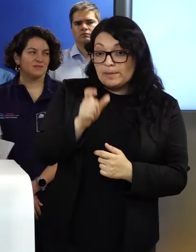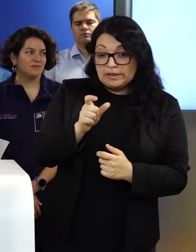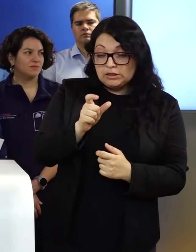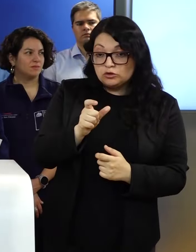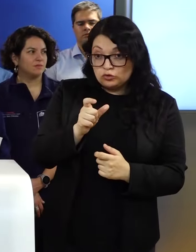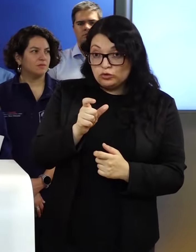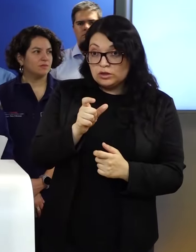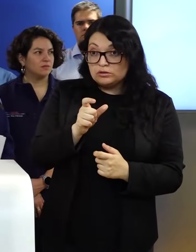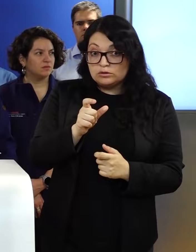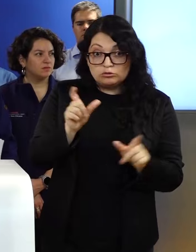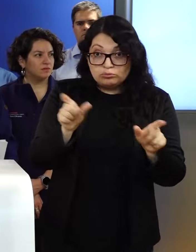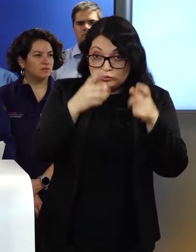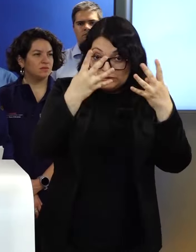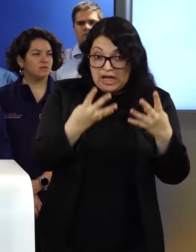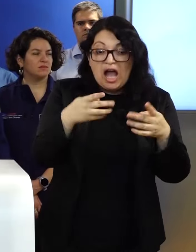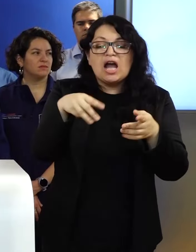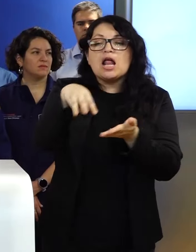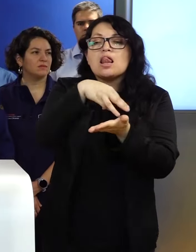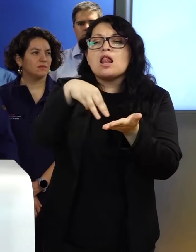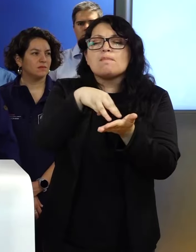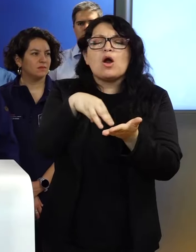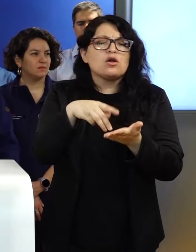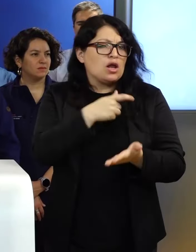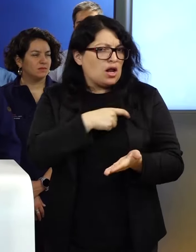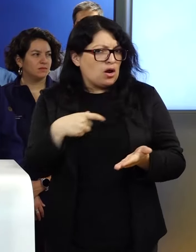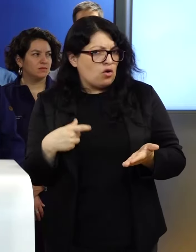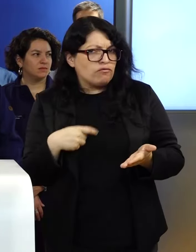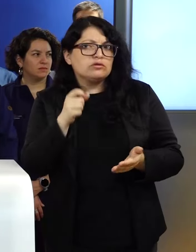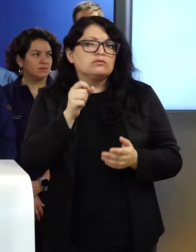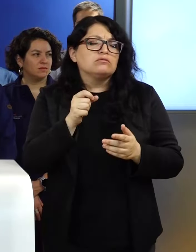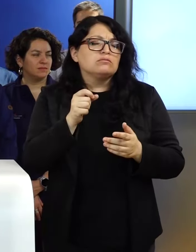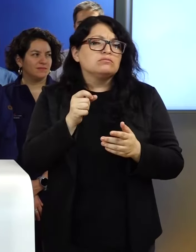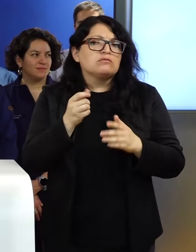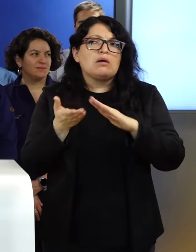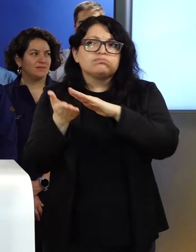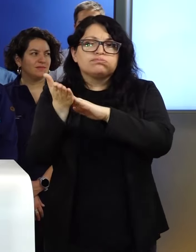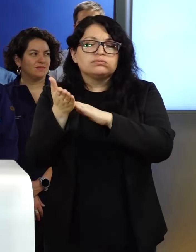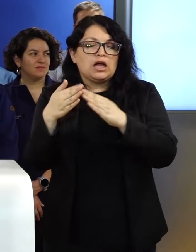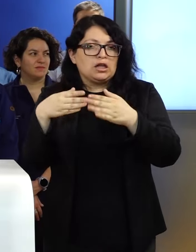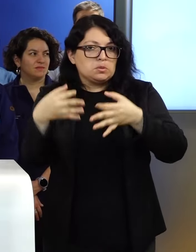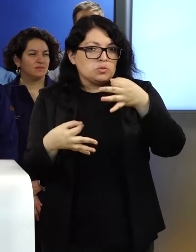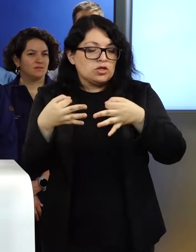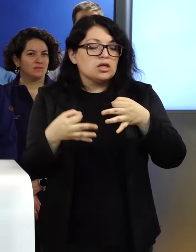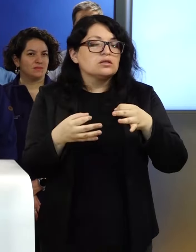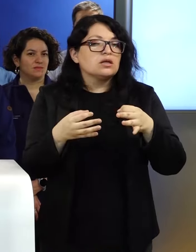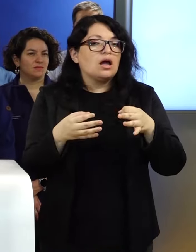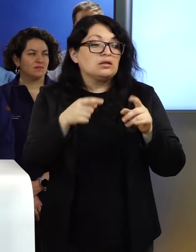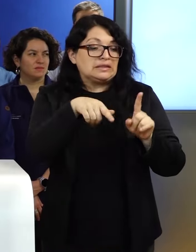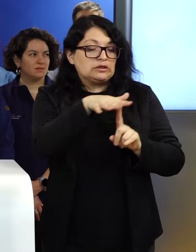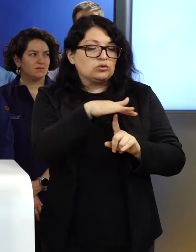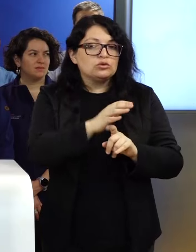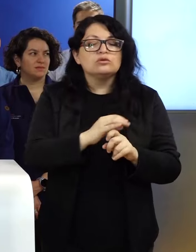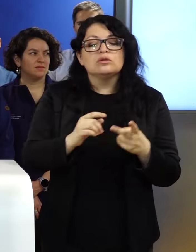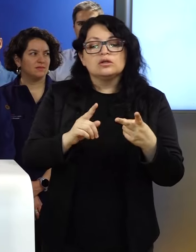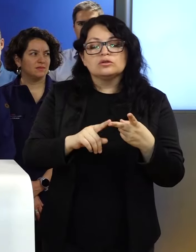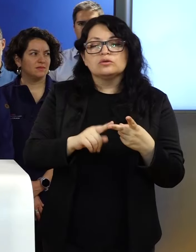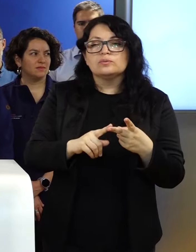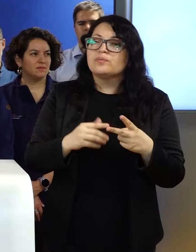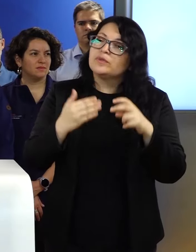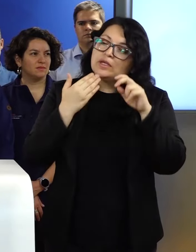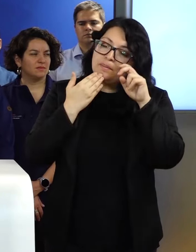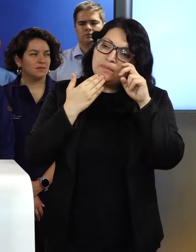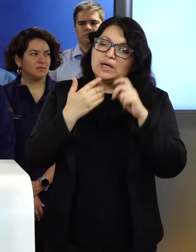en la región del Maule, si es que el gobierno va a presentar alguna querella en este caso, y también respecto de si se confirma finalmente